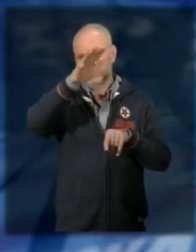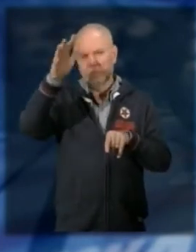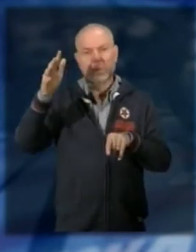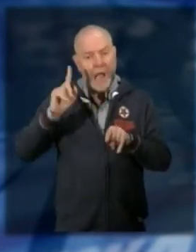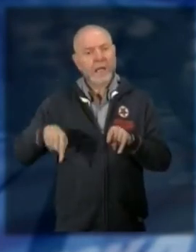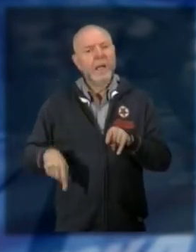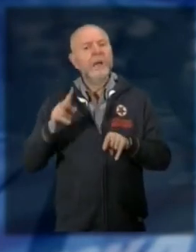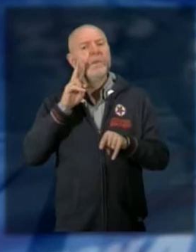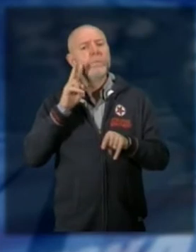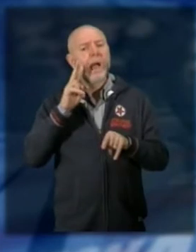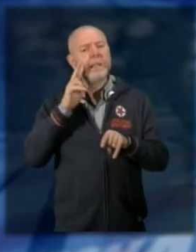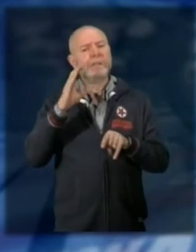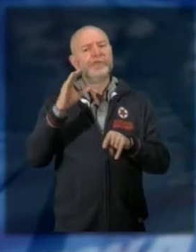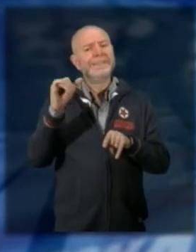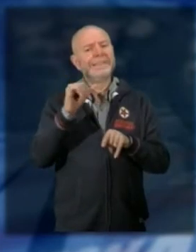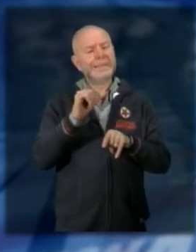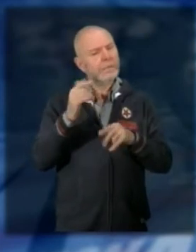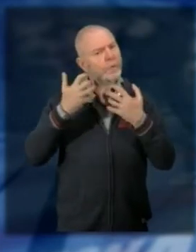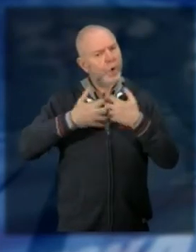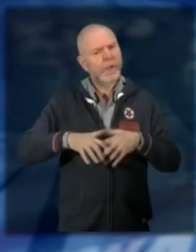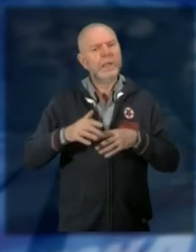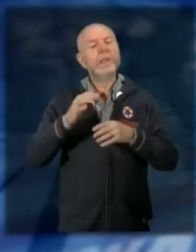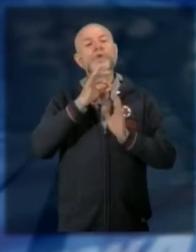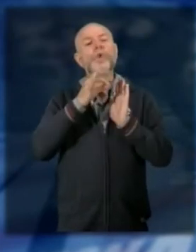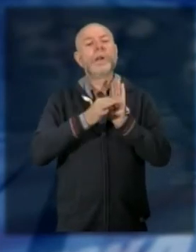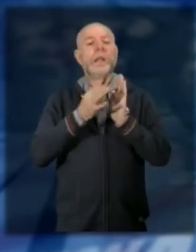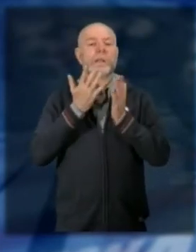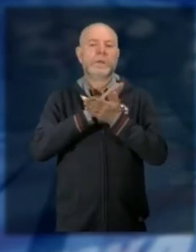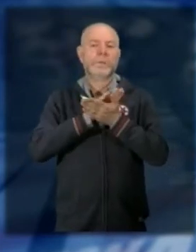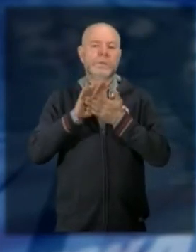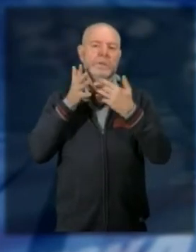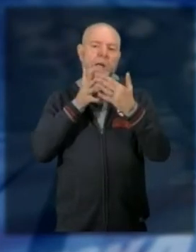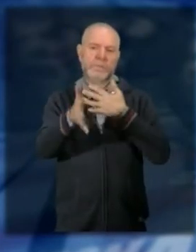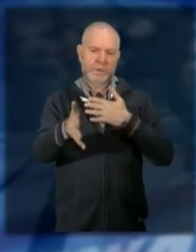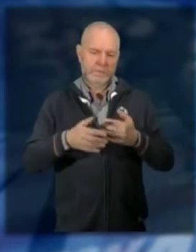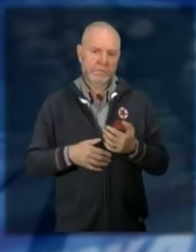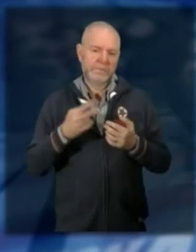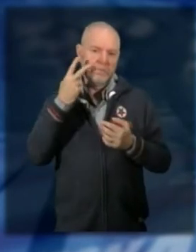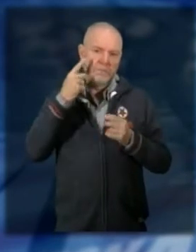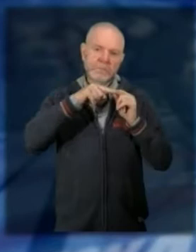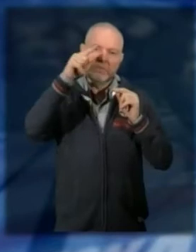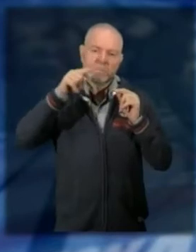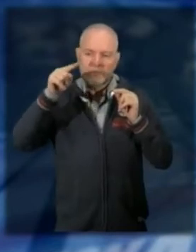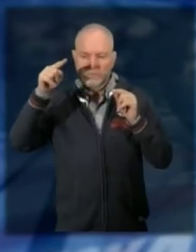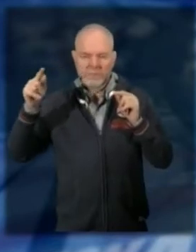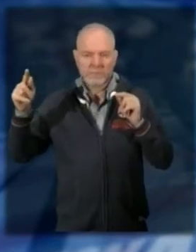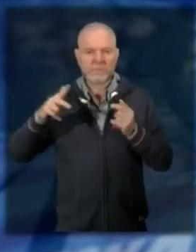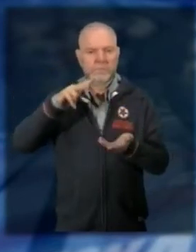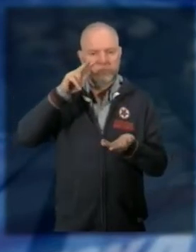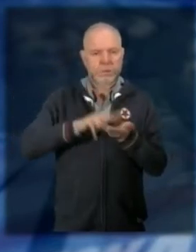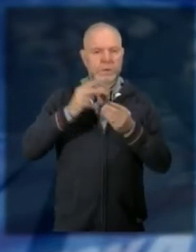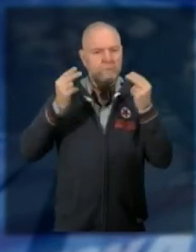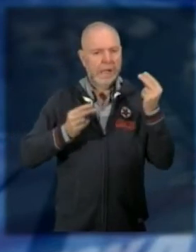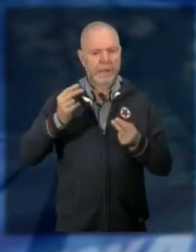Verbano che da 6 anni la organizza dopo aver svolto la valutazione di tutte le performance del personale e approvato il conto